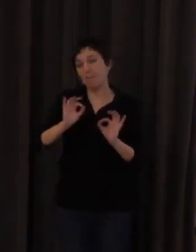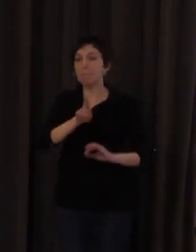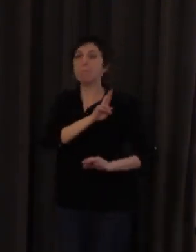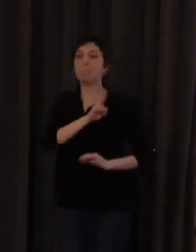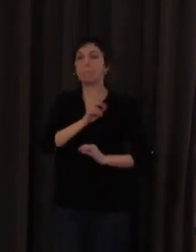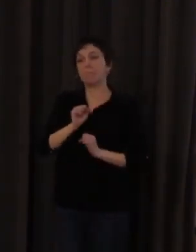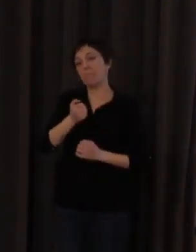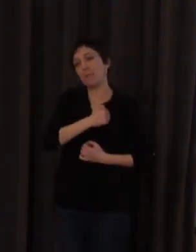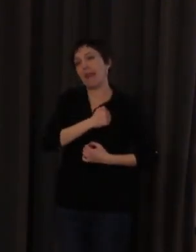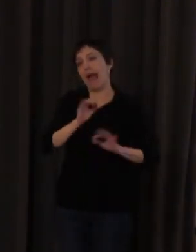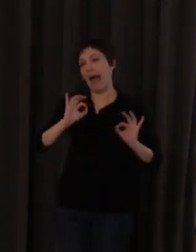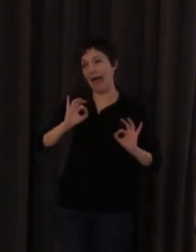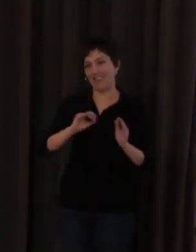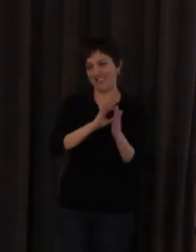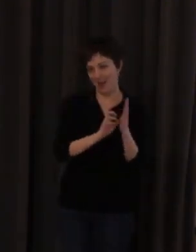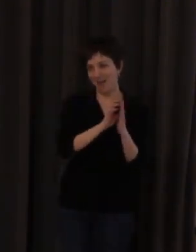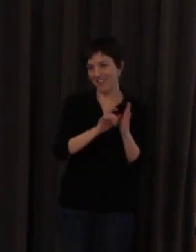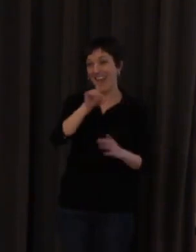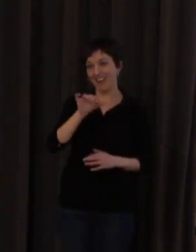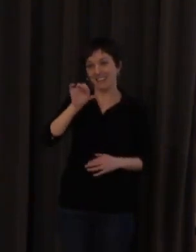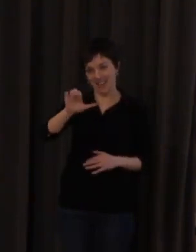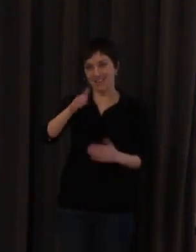la gramática que hay publicada sobre la LSE